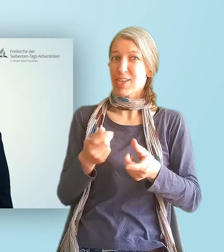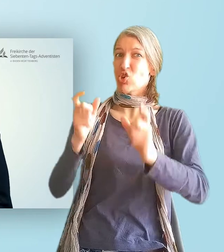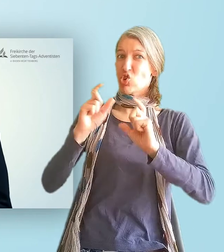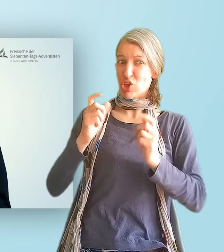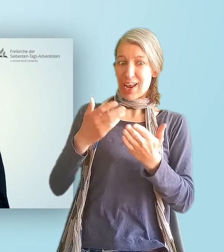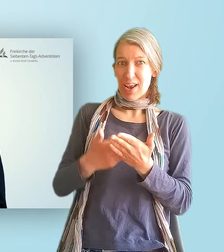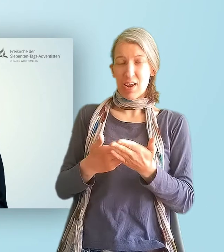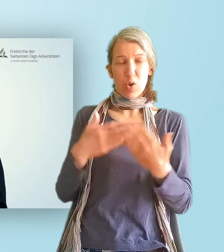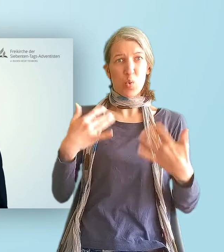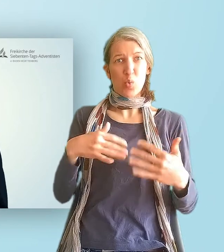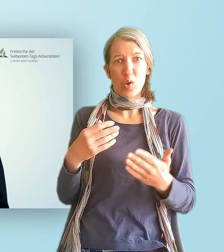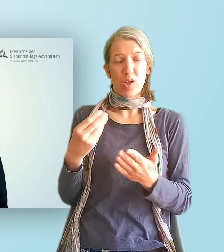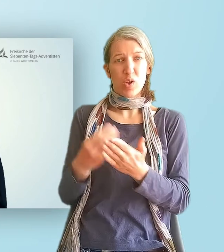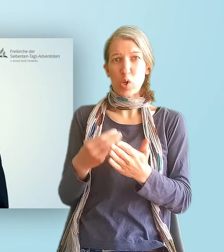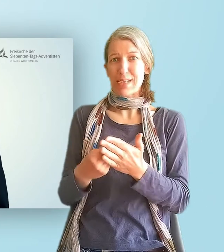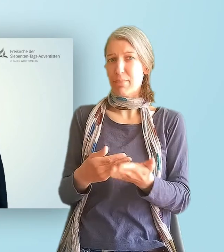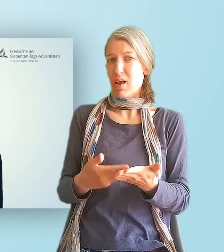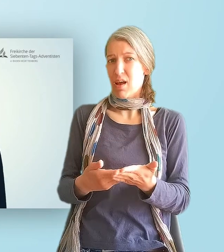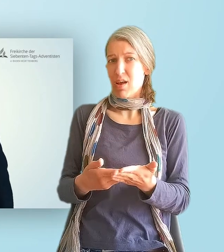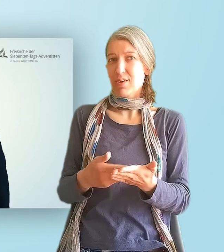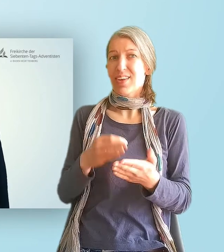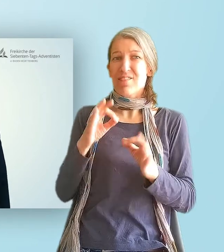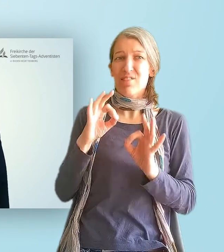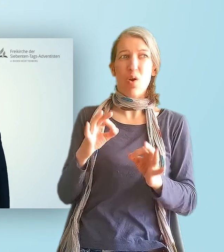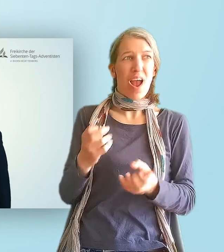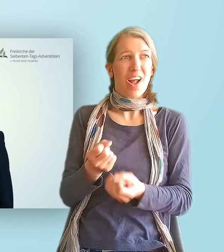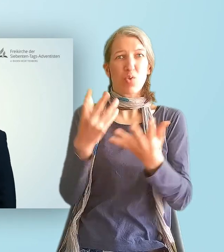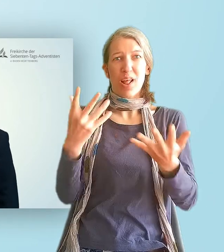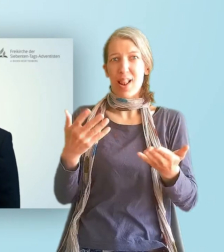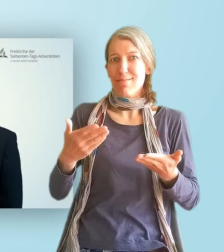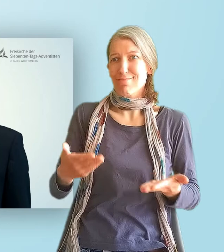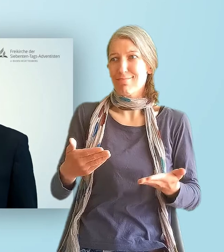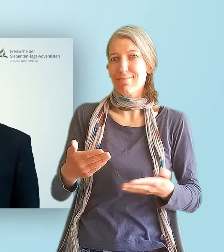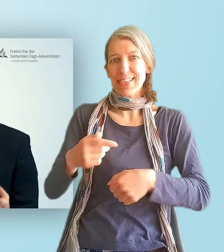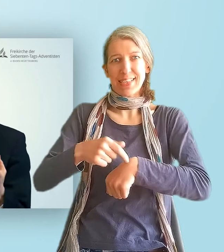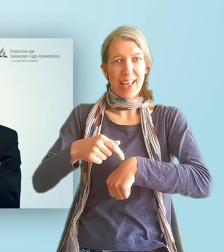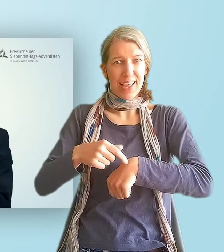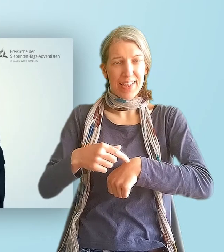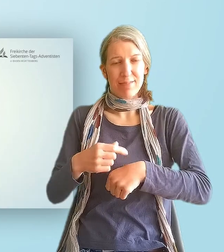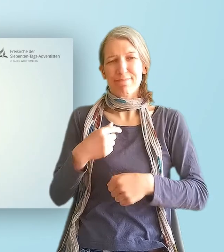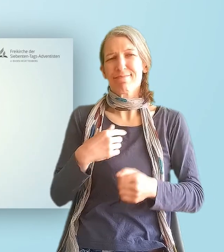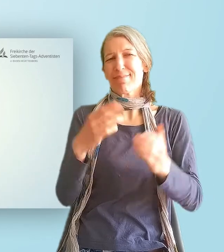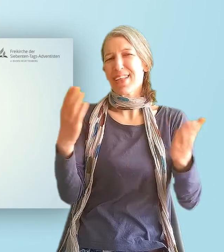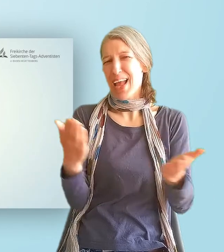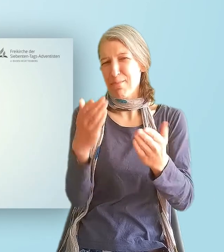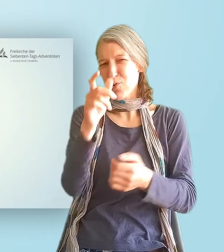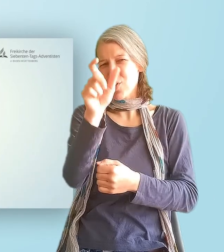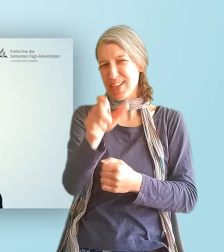die aktuelle Botschaft für unsere Zeit. Möchte ich ermutigen, die Liebe Christi und die biblische